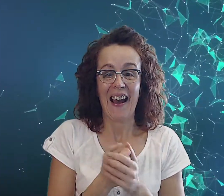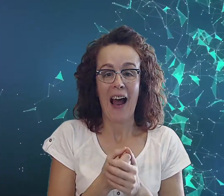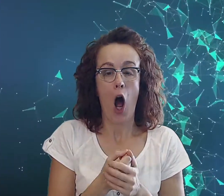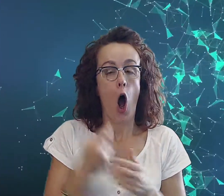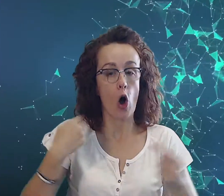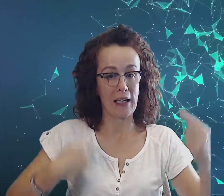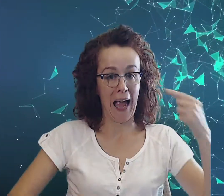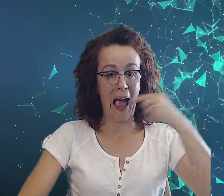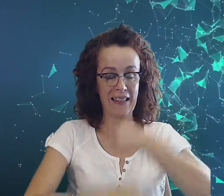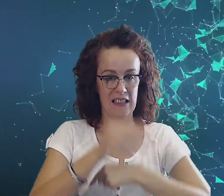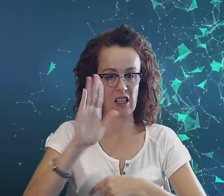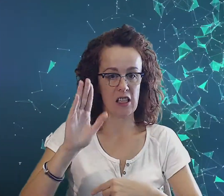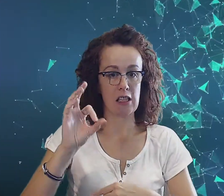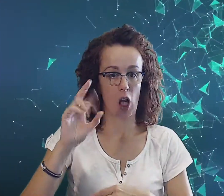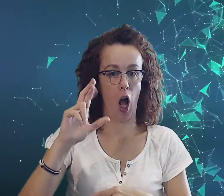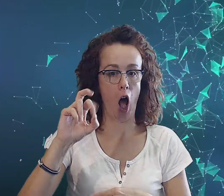Organizm skarpion.